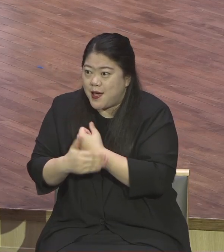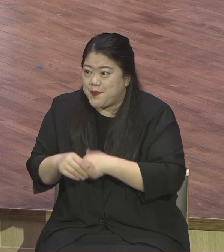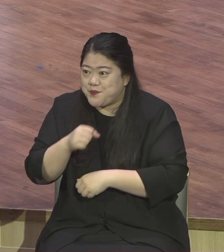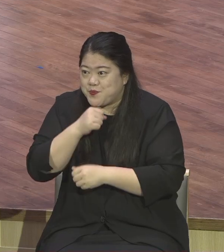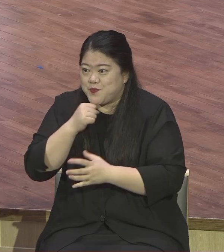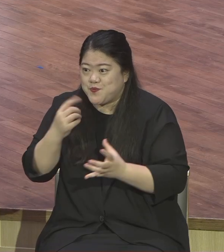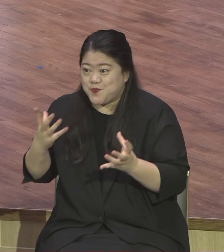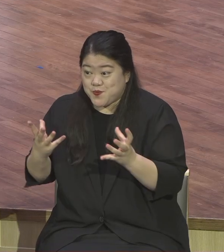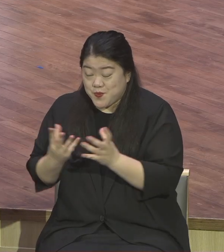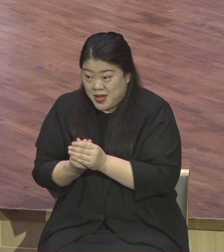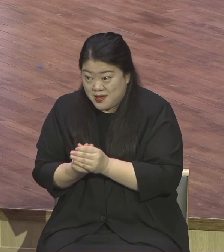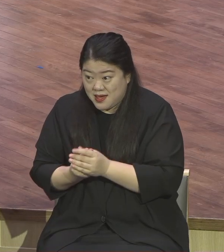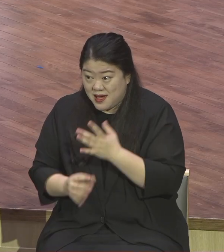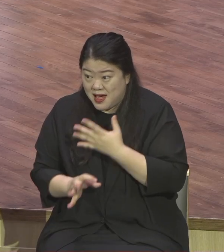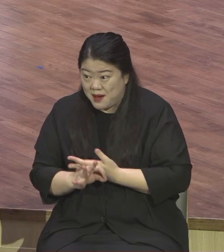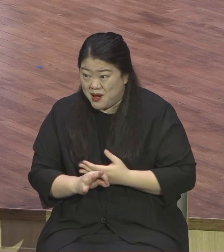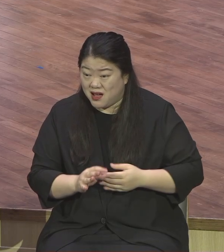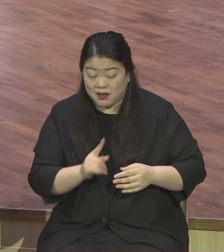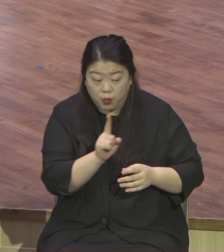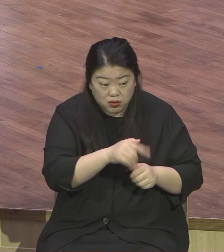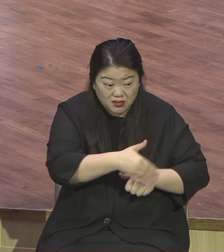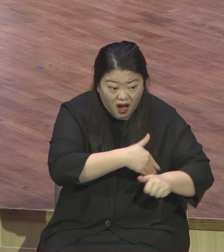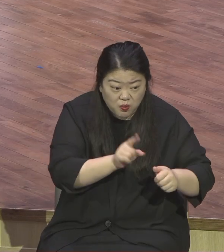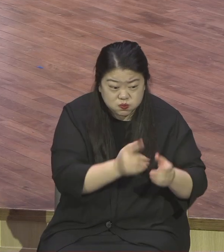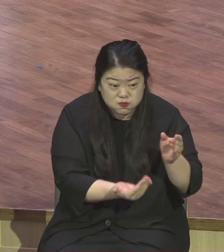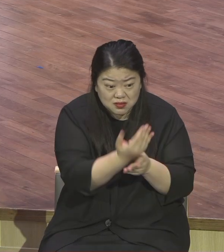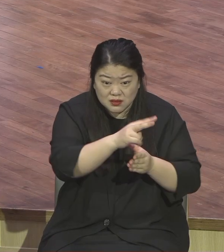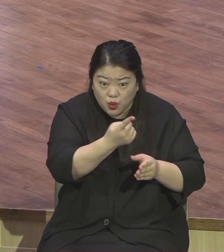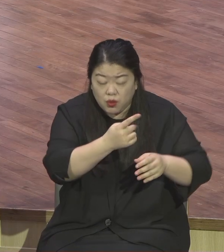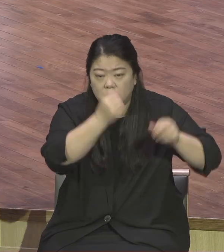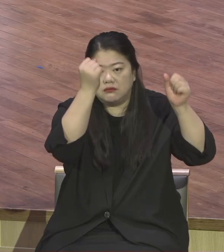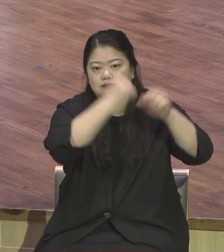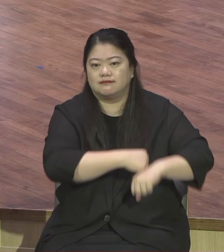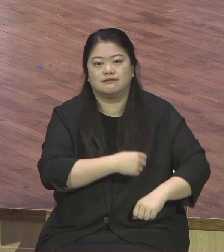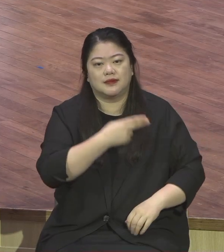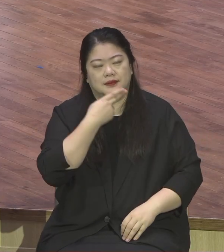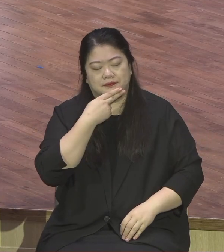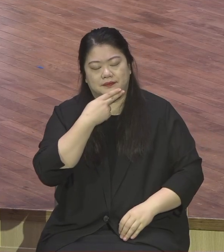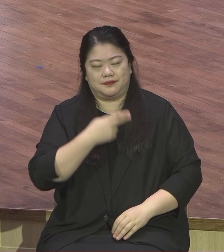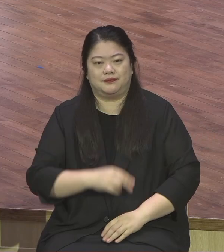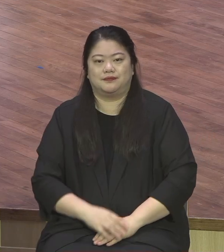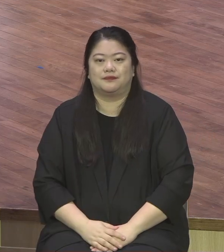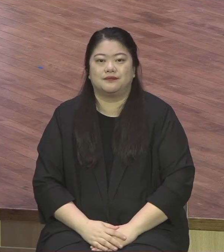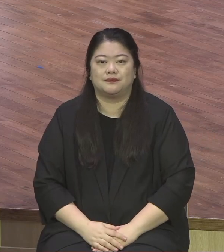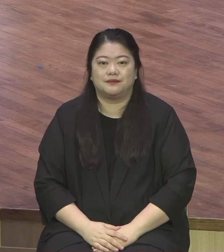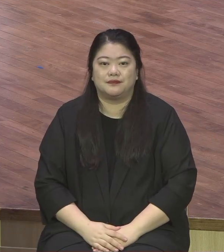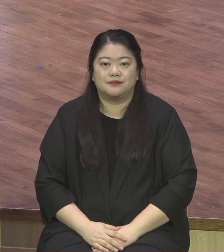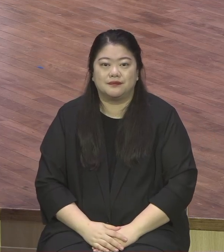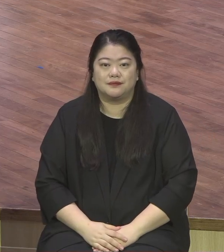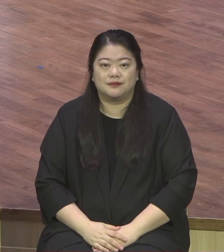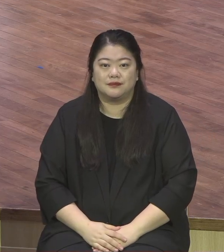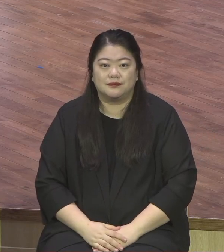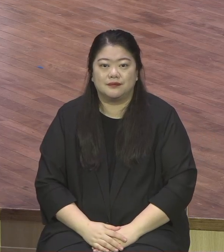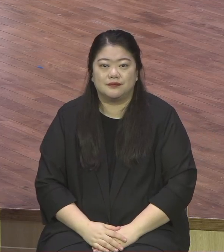여기 모든 성도들 어떤 상황과 위기 속에서도